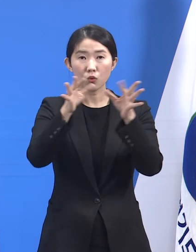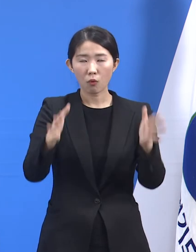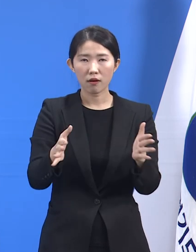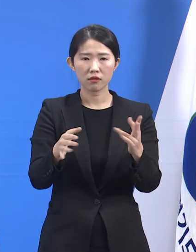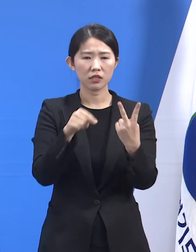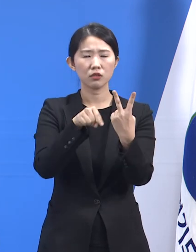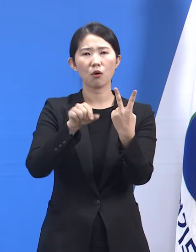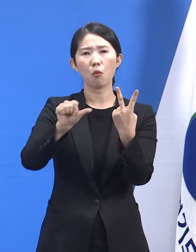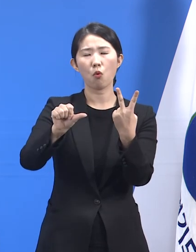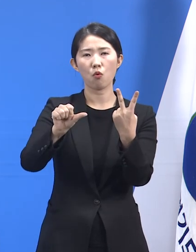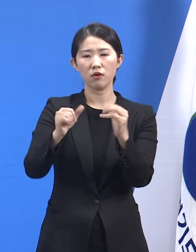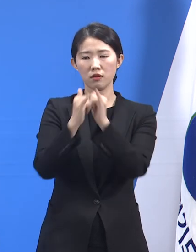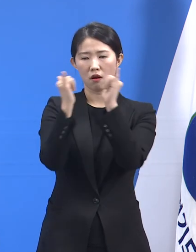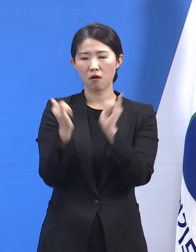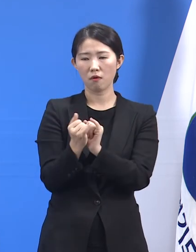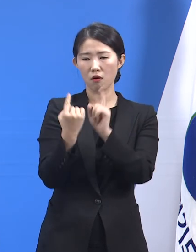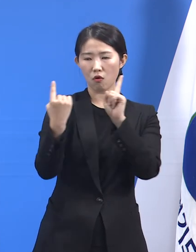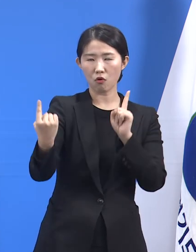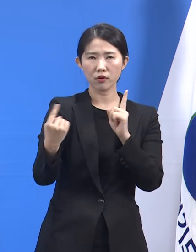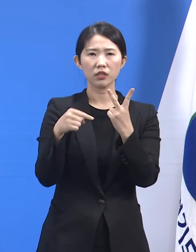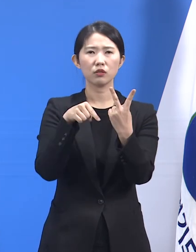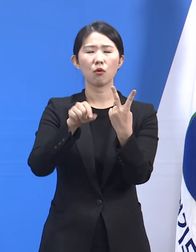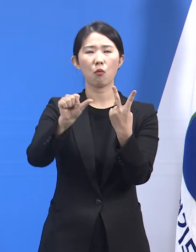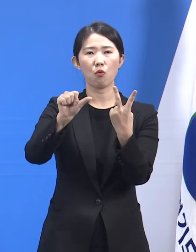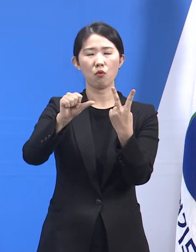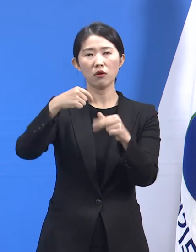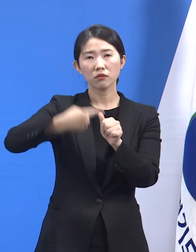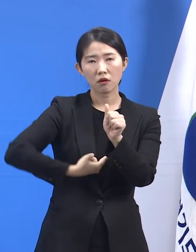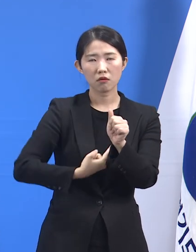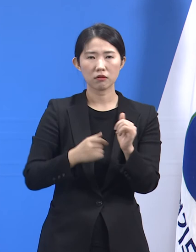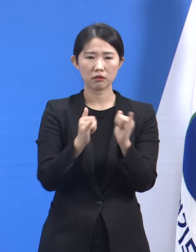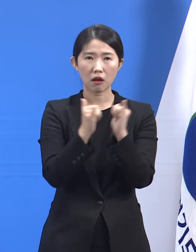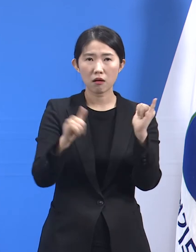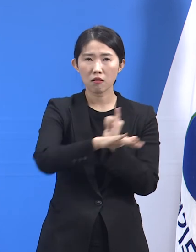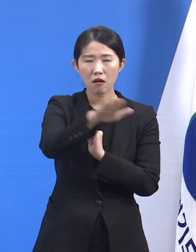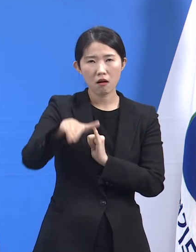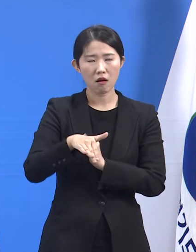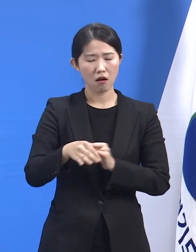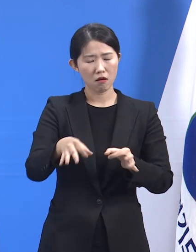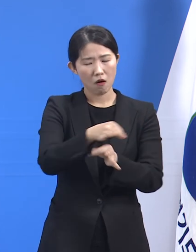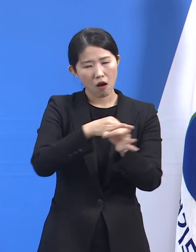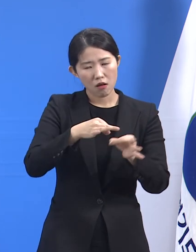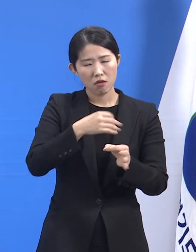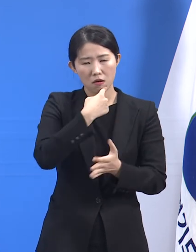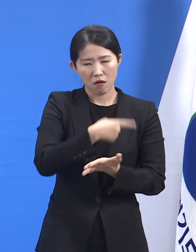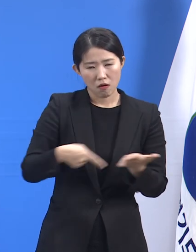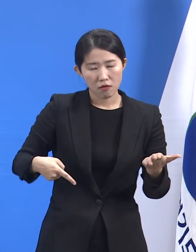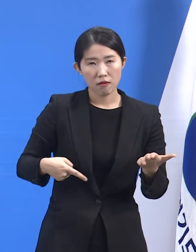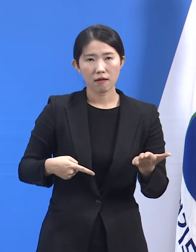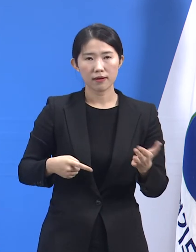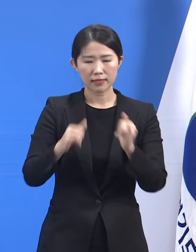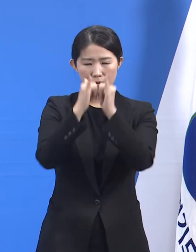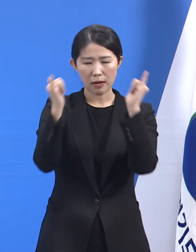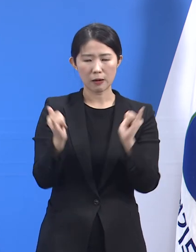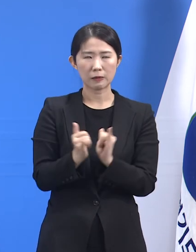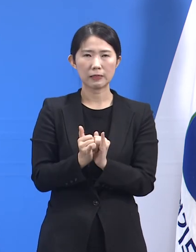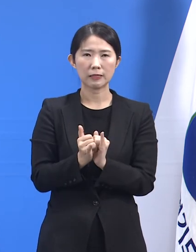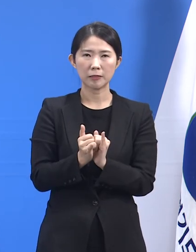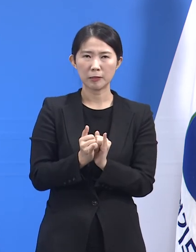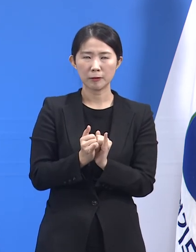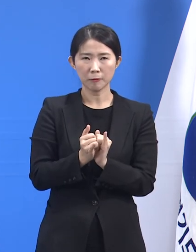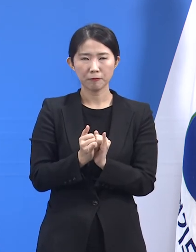동안 많은 도민들께서 경제적, 사회적 곤란과 고통을 감수하였습니다. 특히